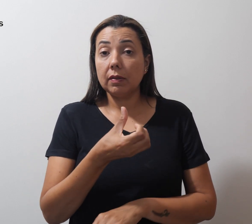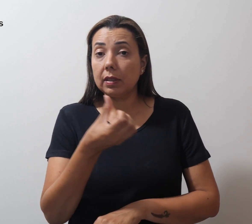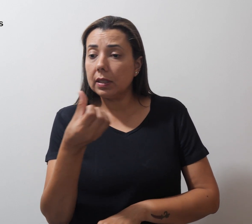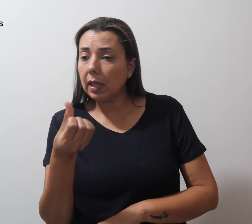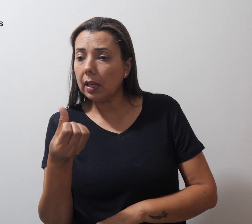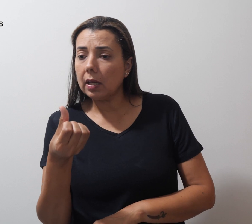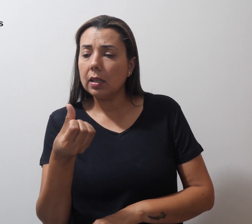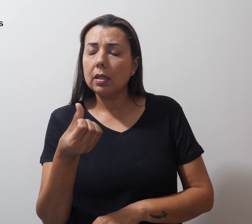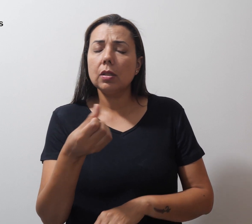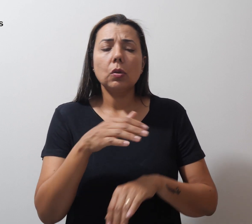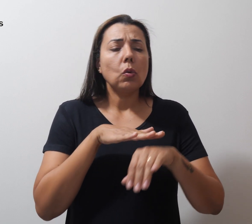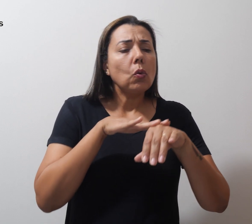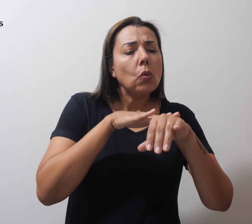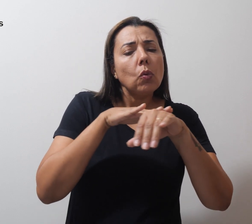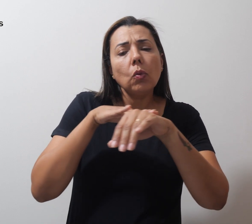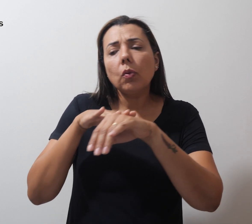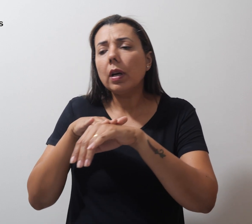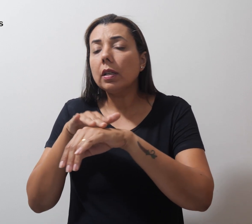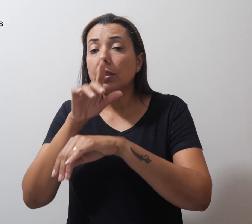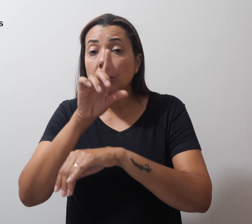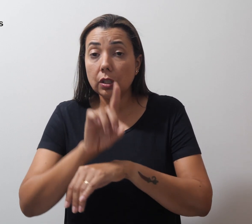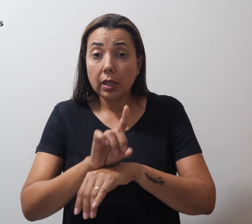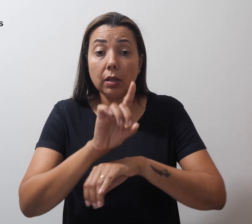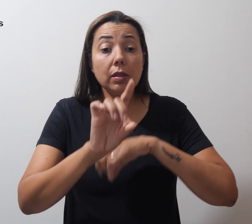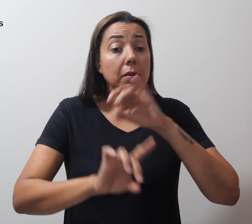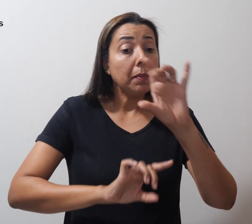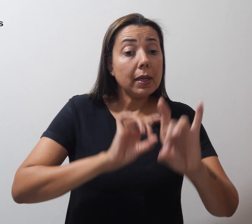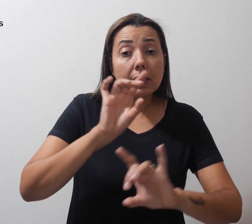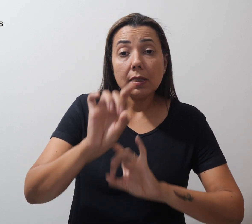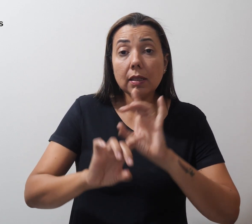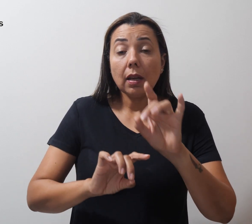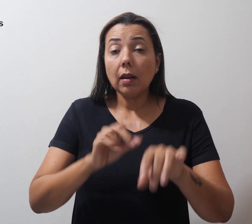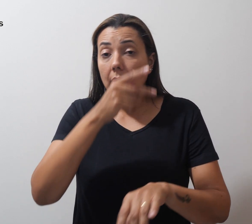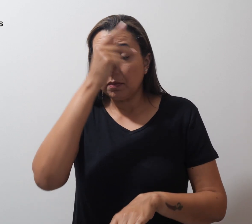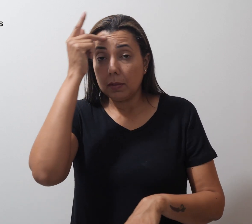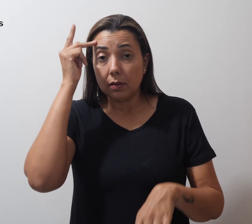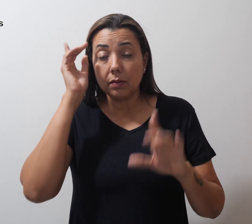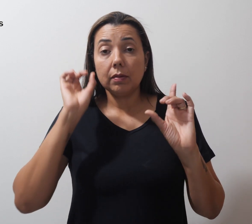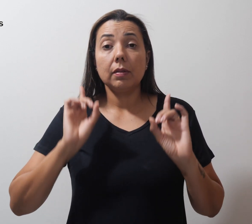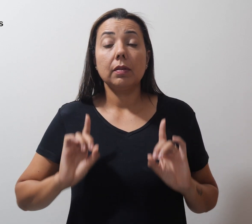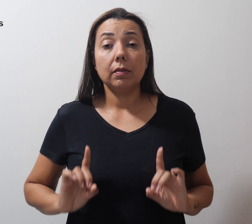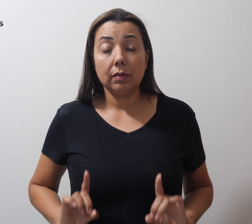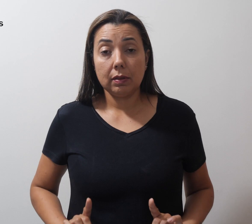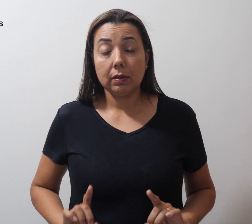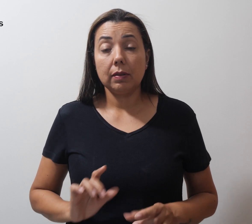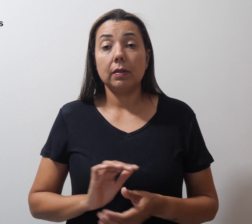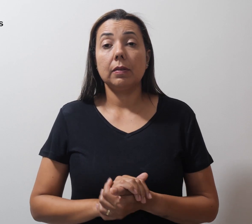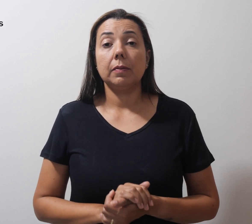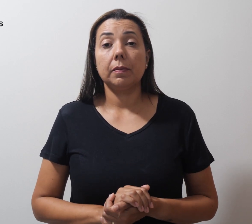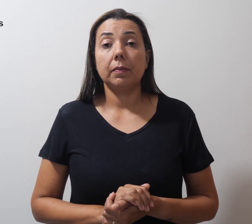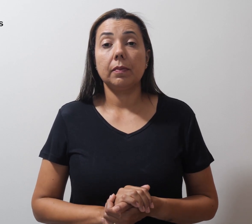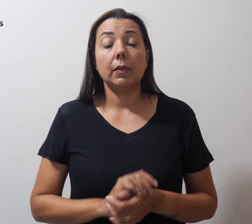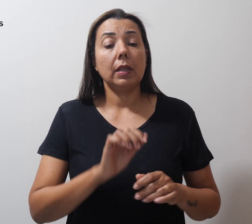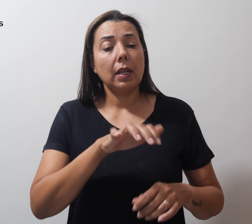conversa sobre direitos específicos das pessoas com deficiência nas áreas da